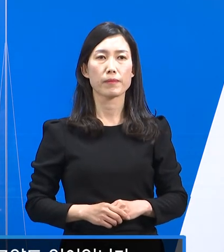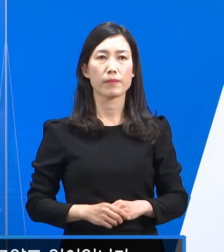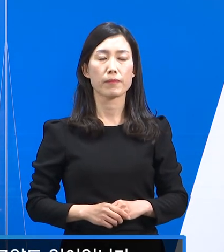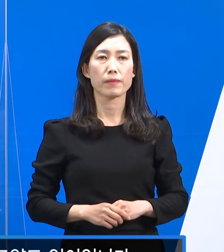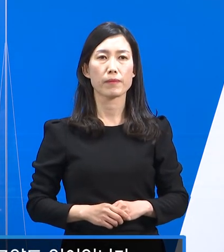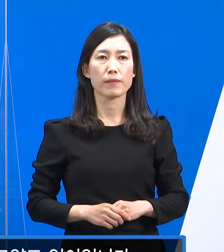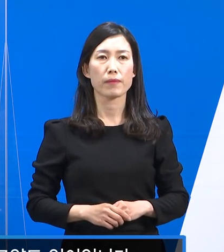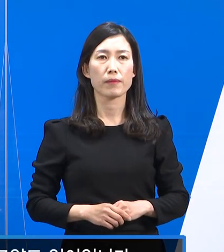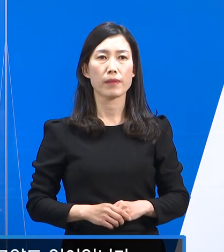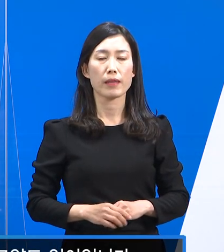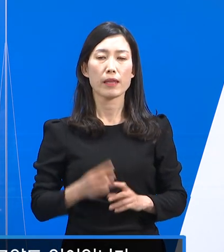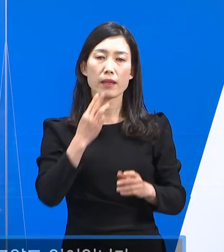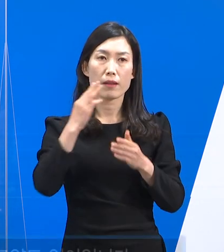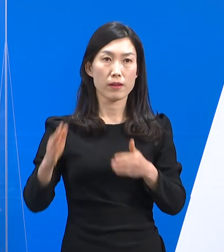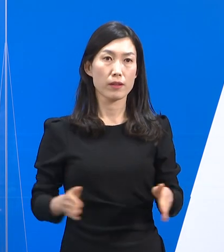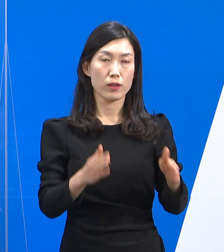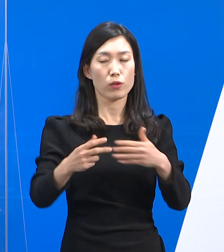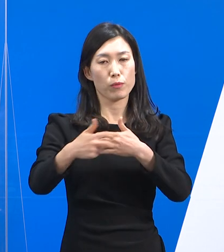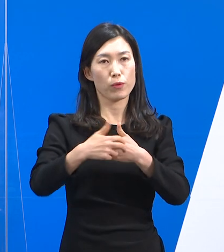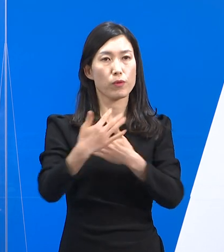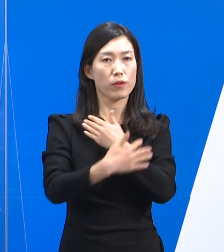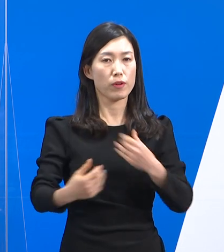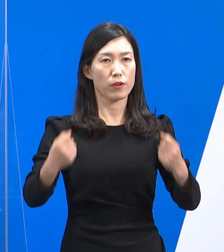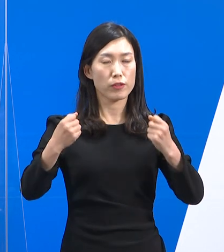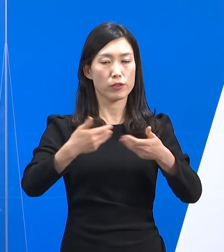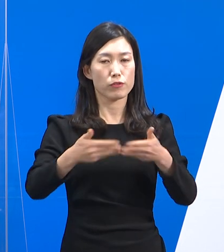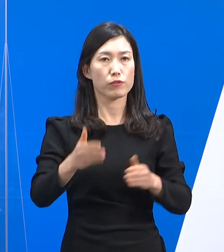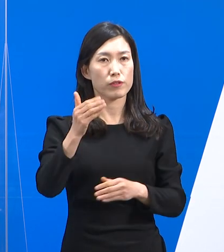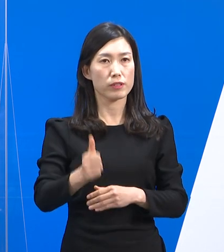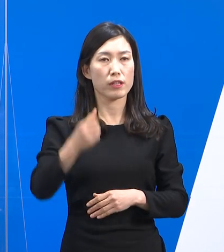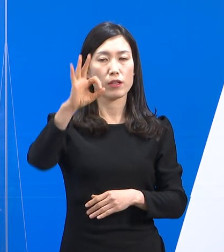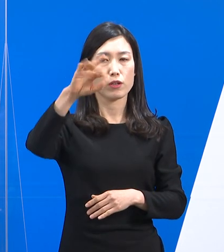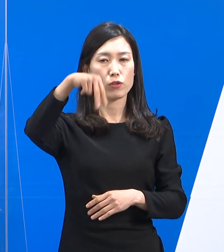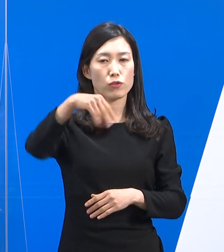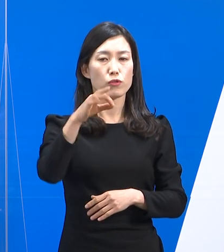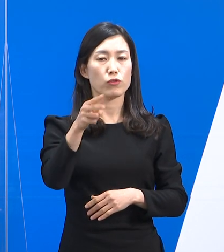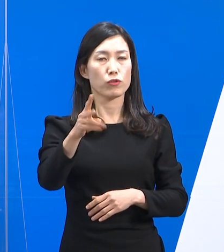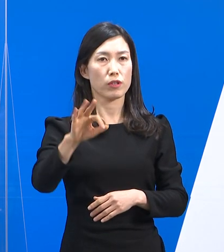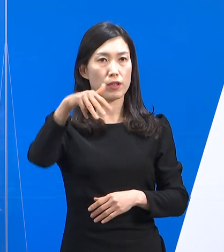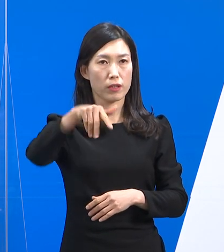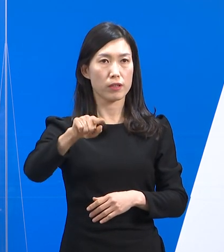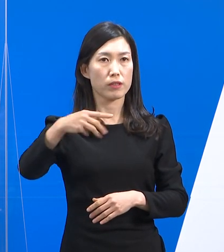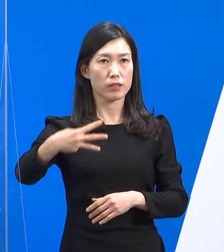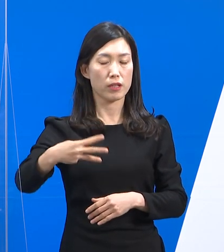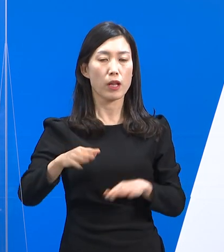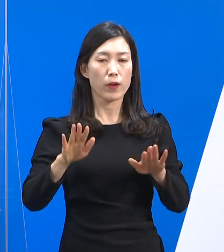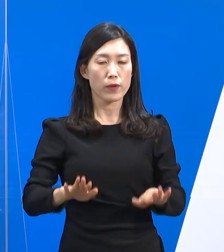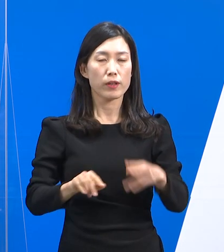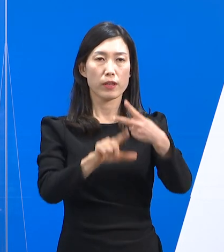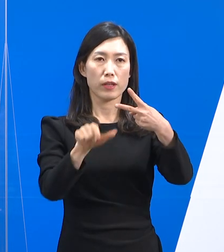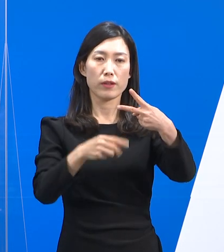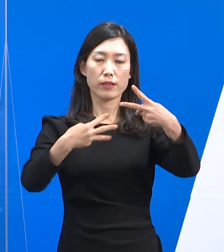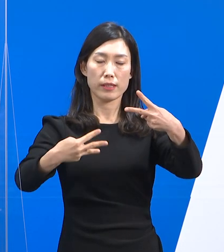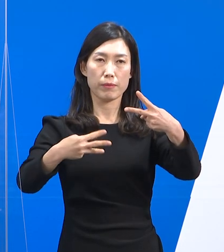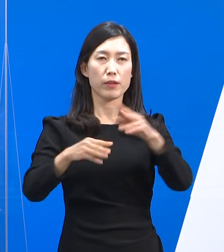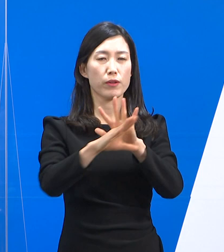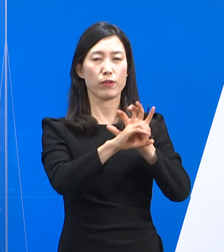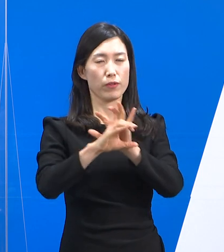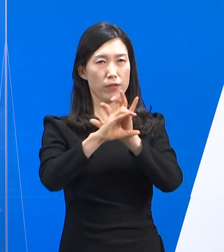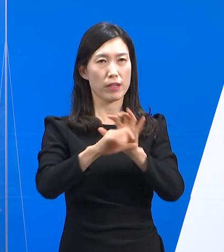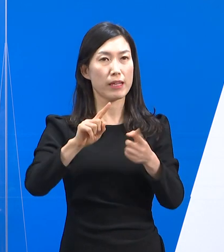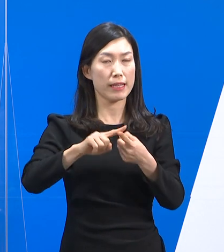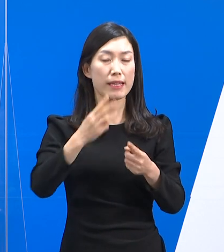안녕하십니까 경기도 보건건강국장 류영철입니다. 2월 3일 목요일 경기도 코로나19 대응 정례